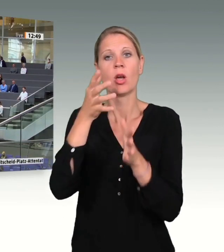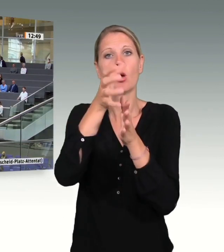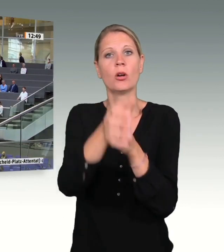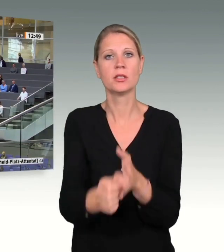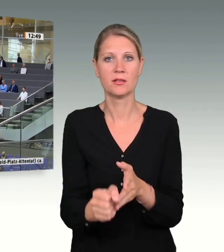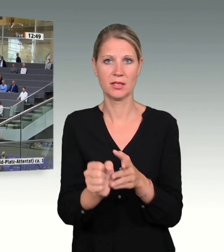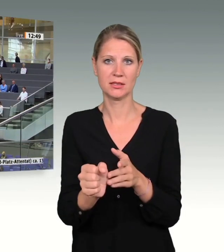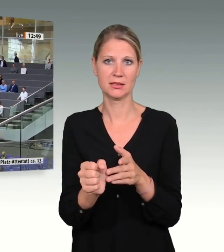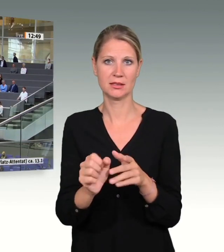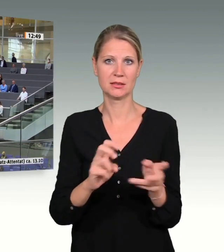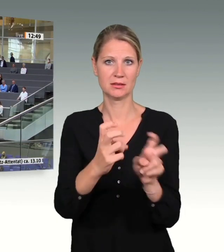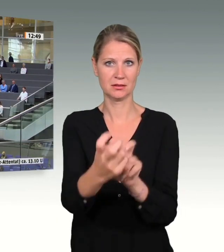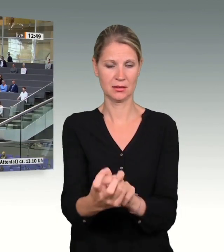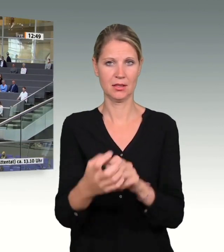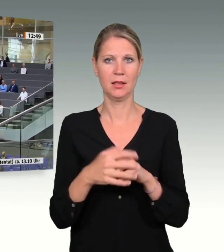umtreibt,